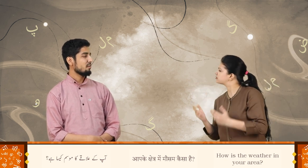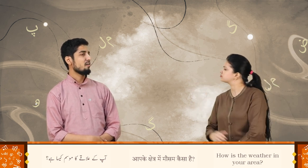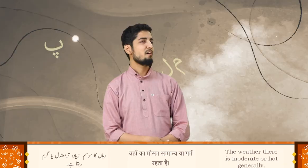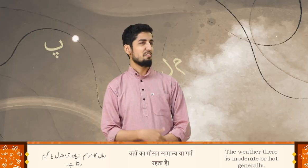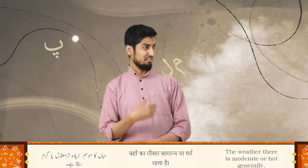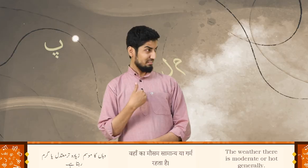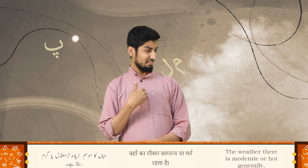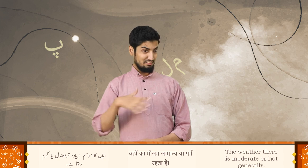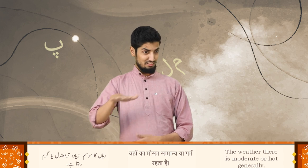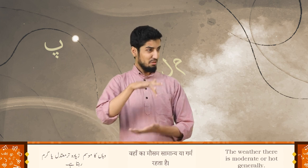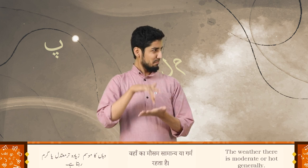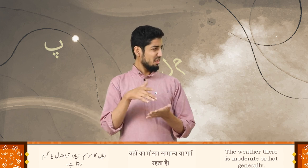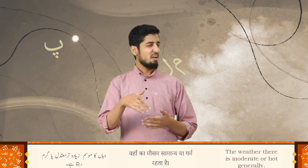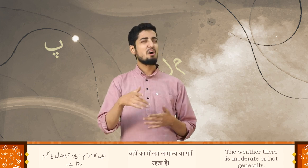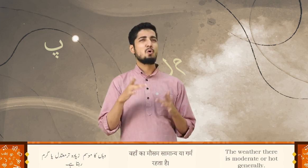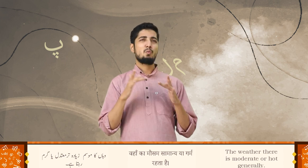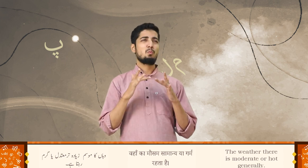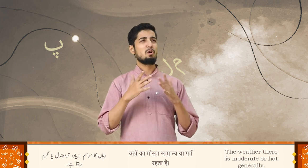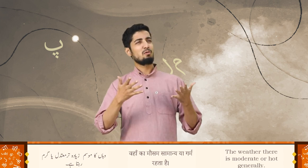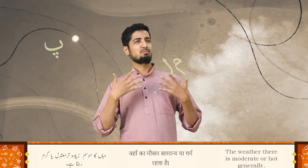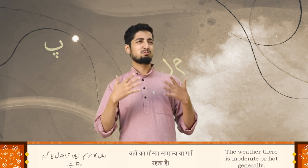وہاں کا موسم زیادہ تر موتدلیا گرم رہتا ہے